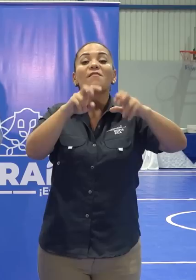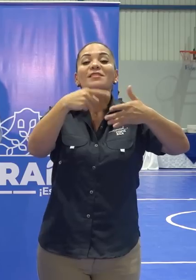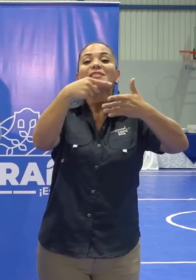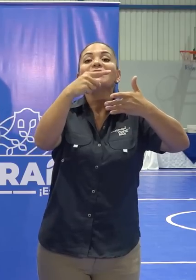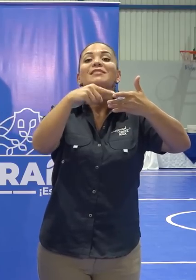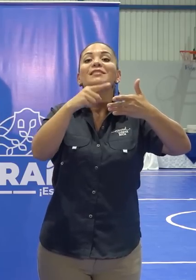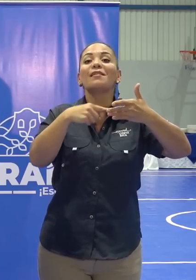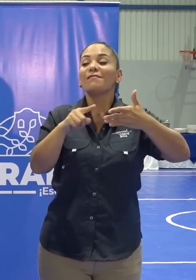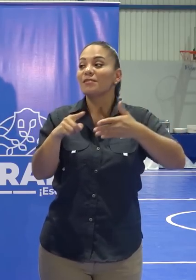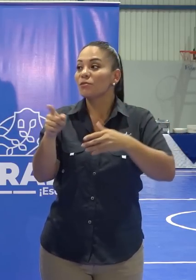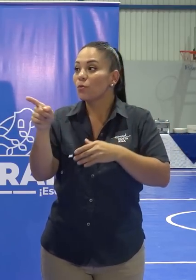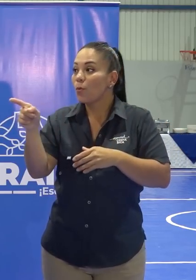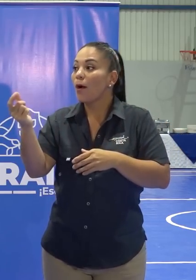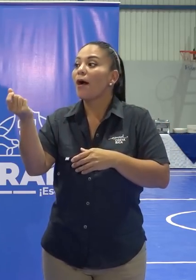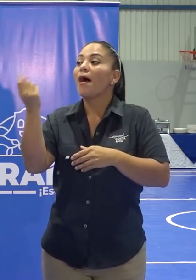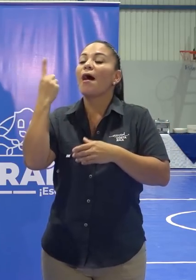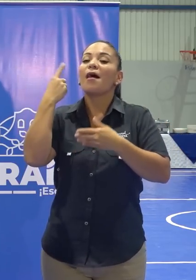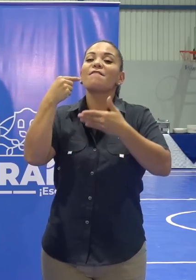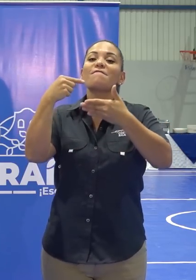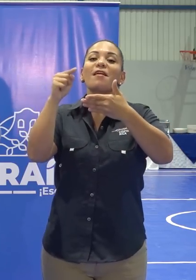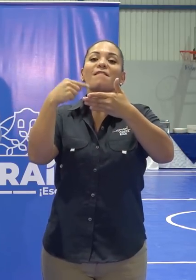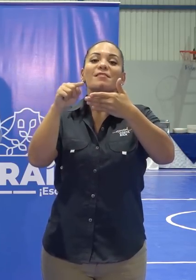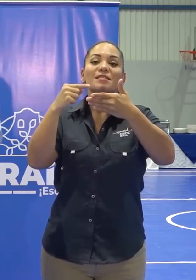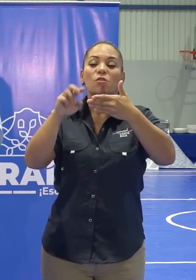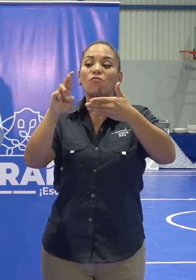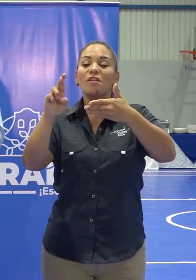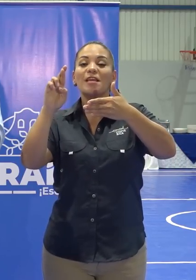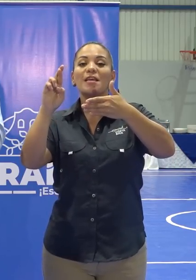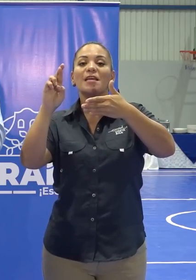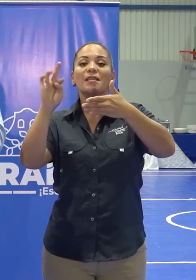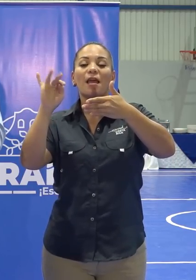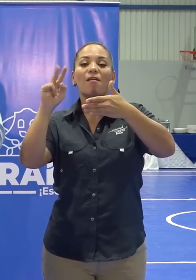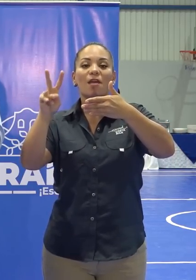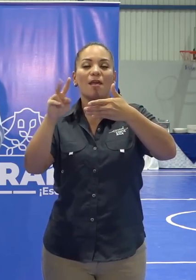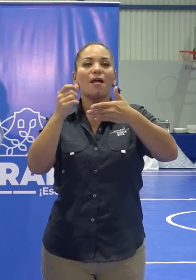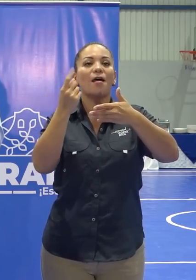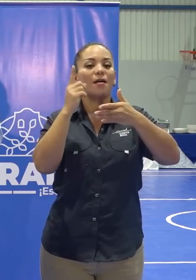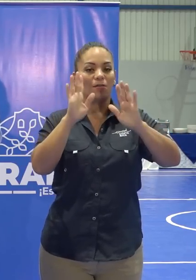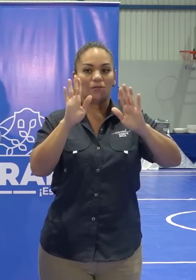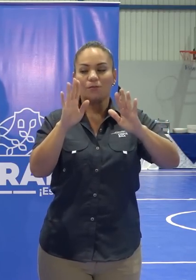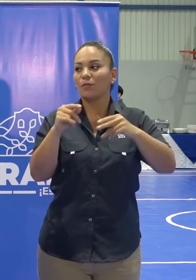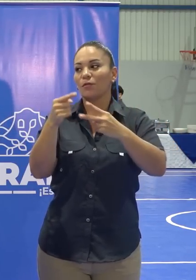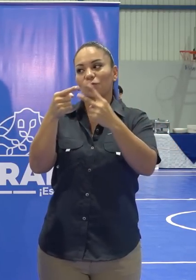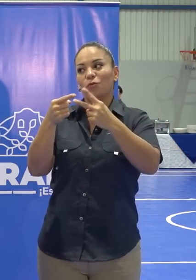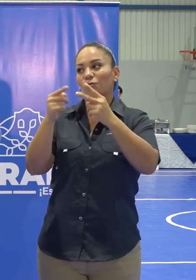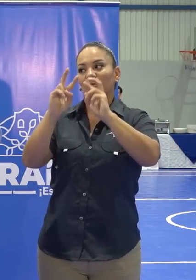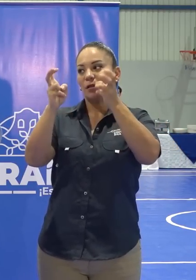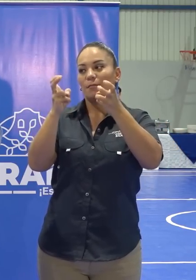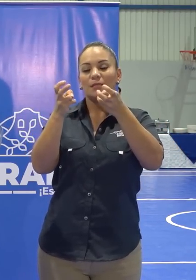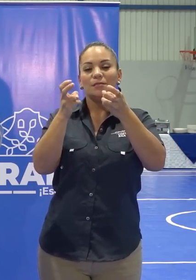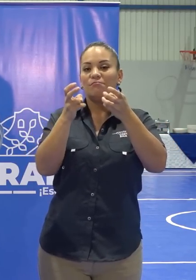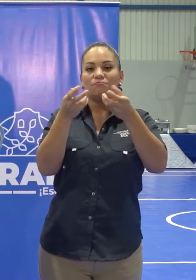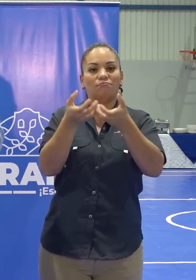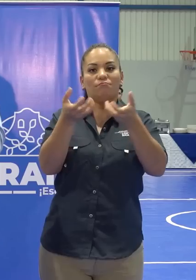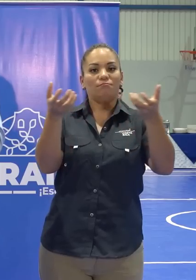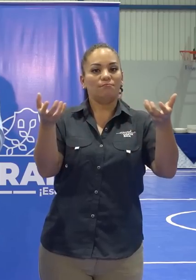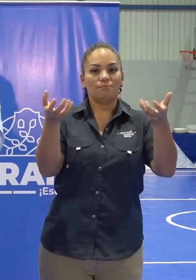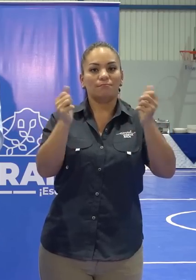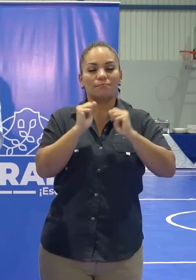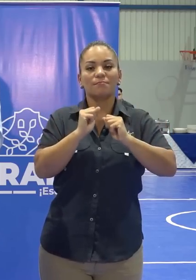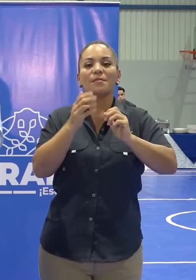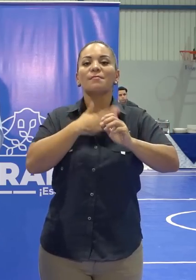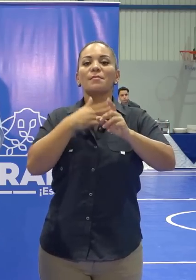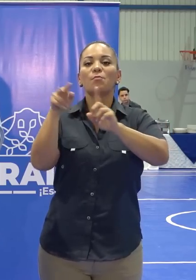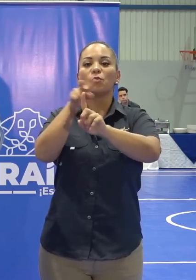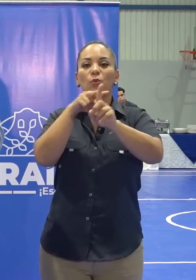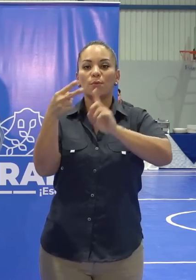Ah, con la revisión, no la restricción vehicular. No, son dos temas independientes. Desde